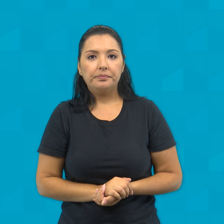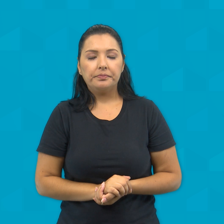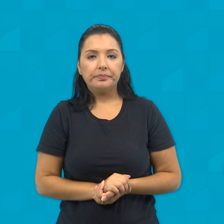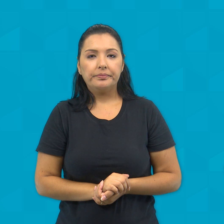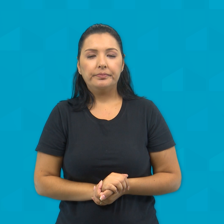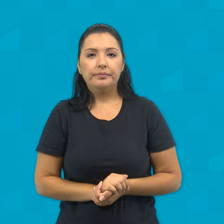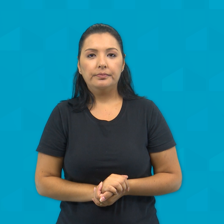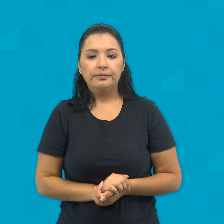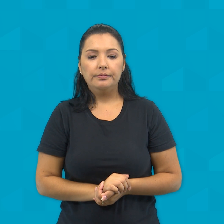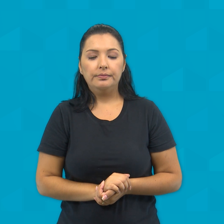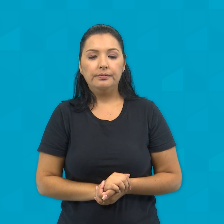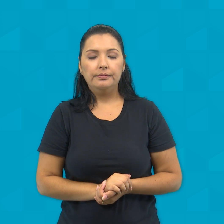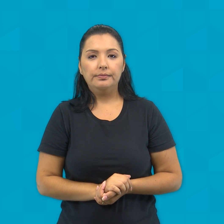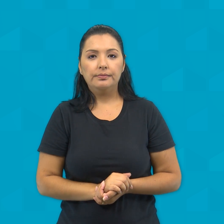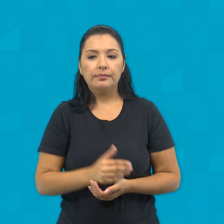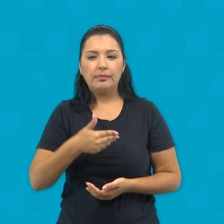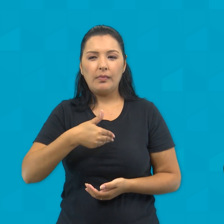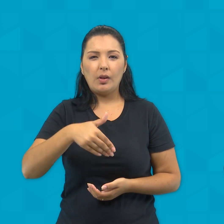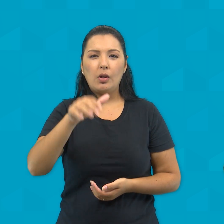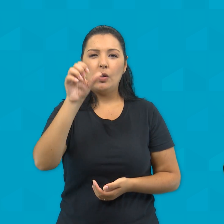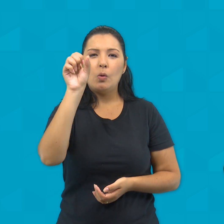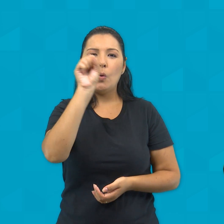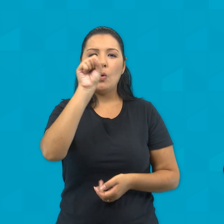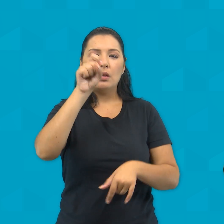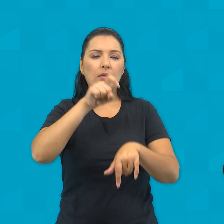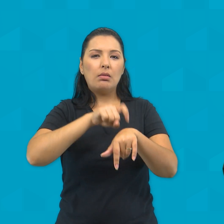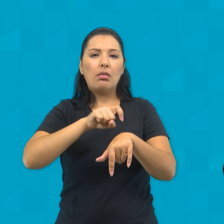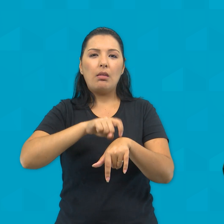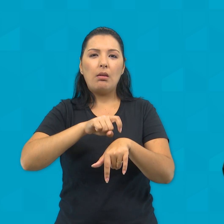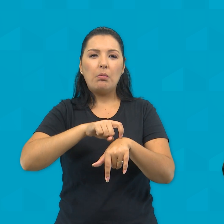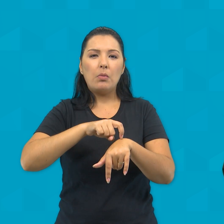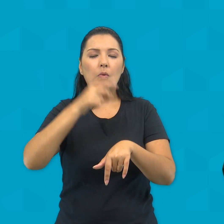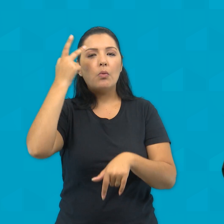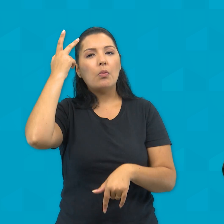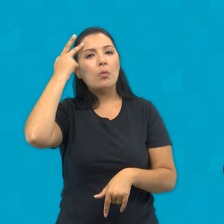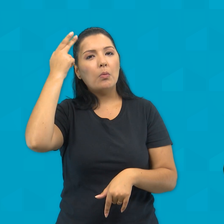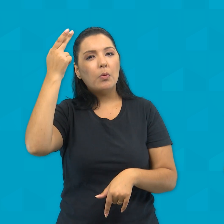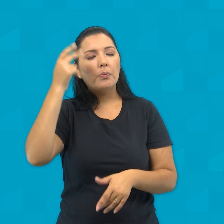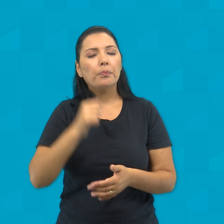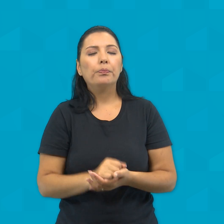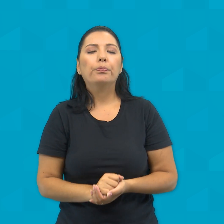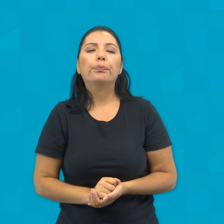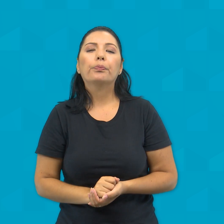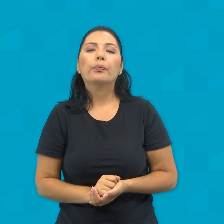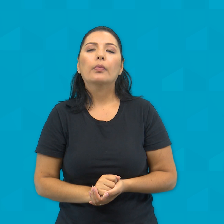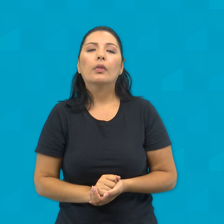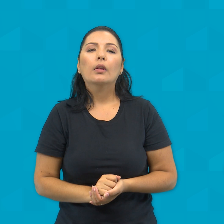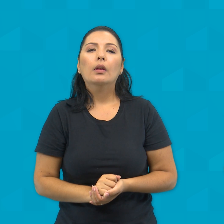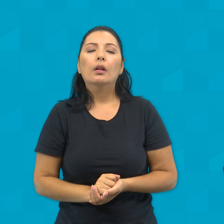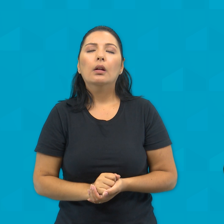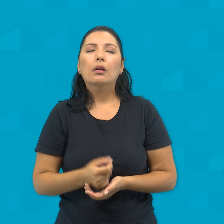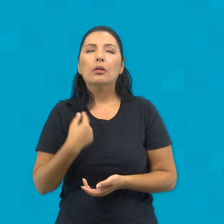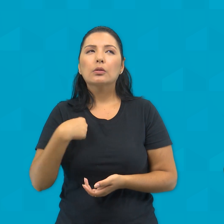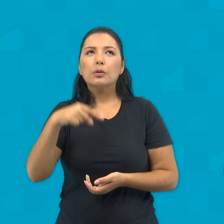Estamos no oitavo domingo do tempo comum e a liturgia nos convida a olhar para dentro de nós mesmos,